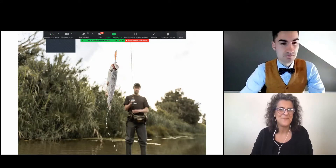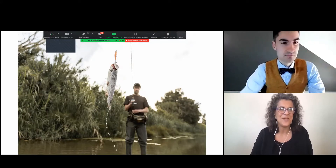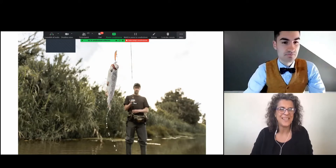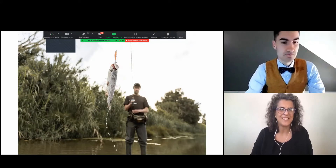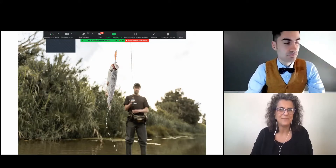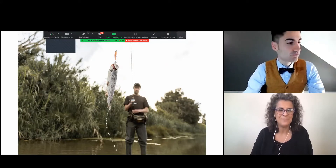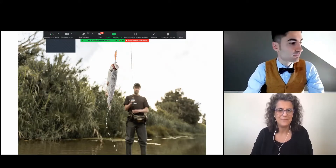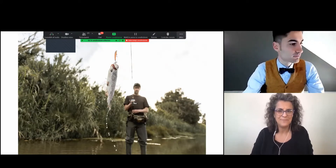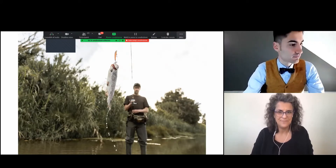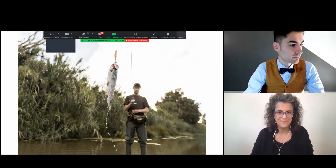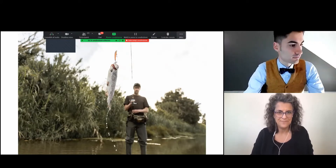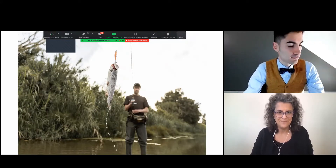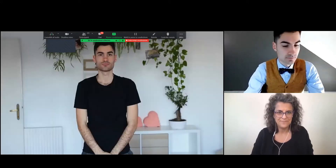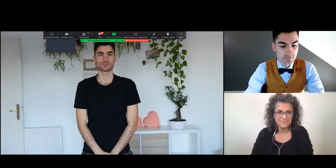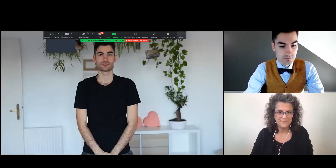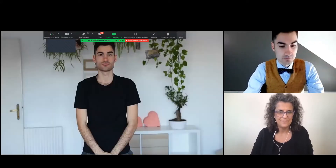Guardate.